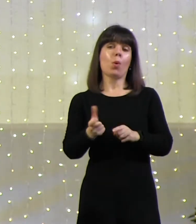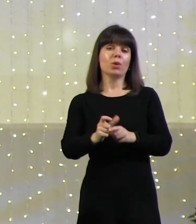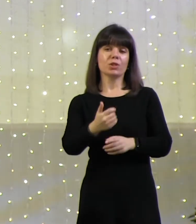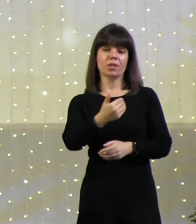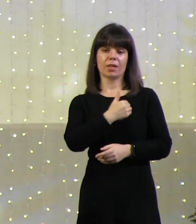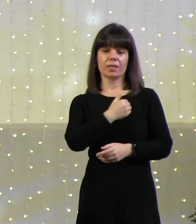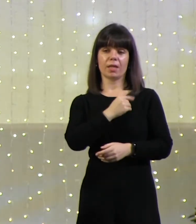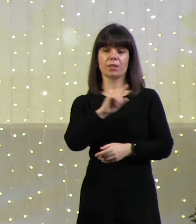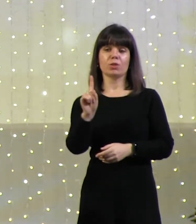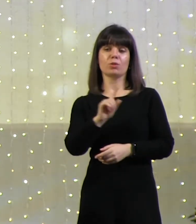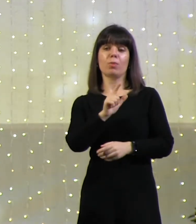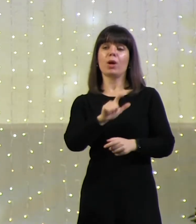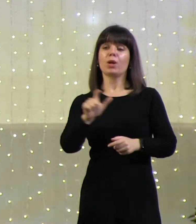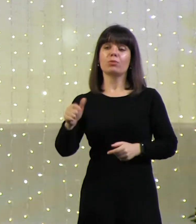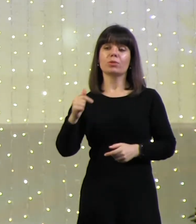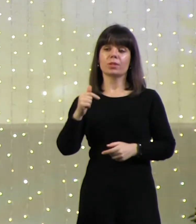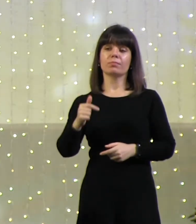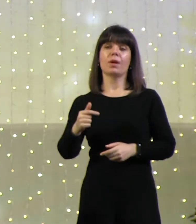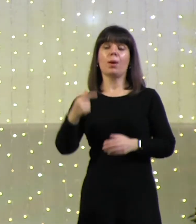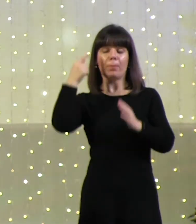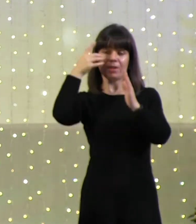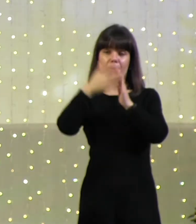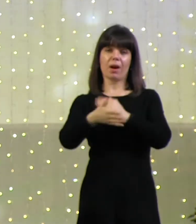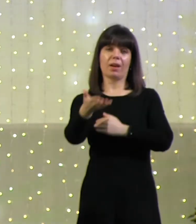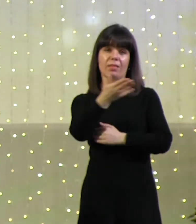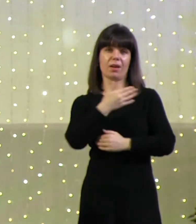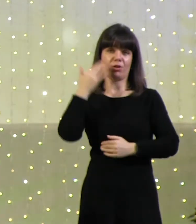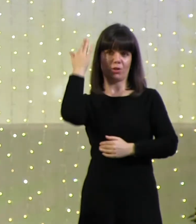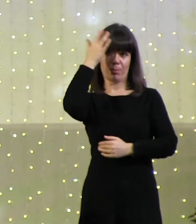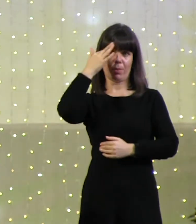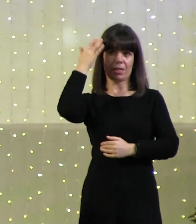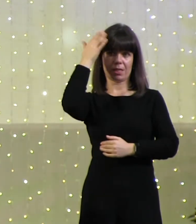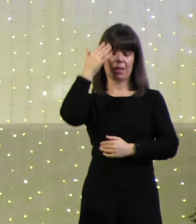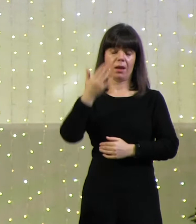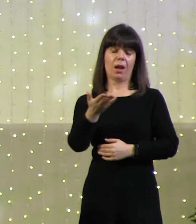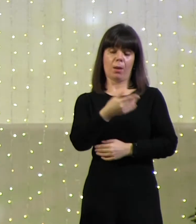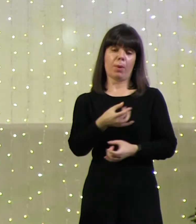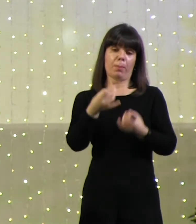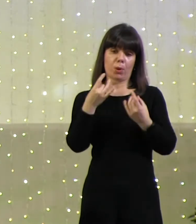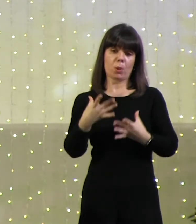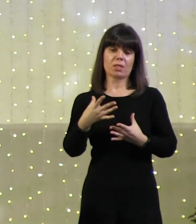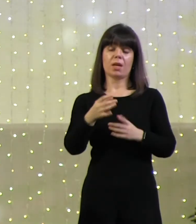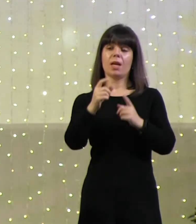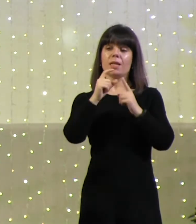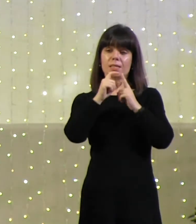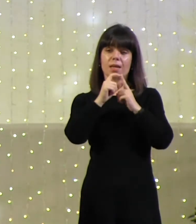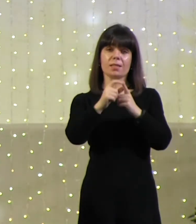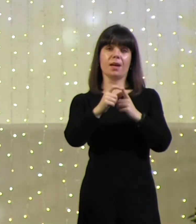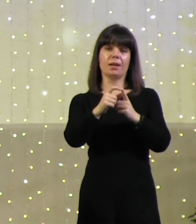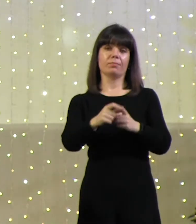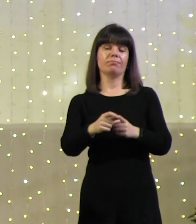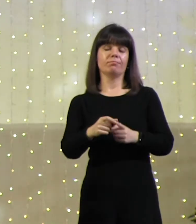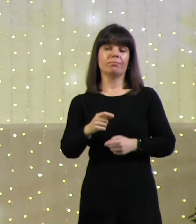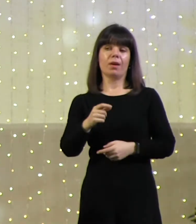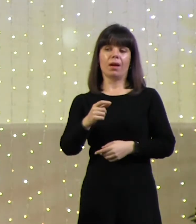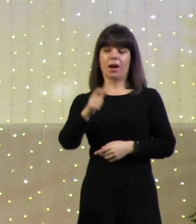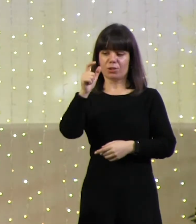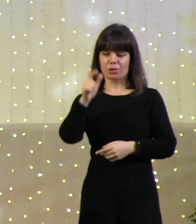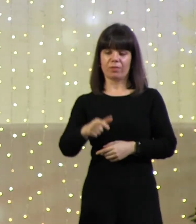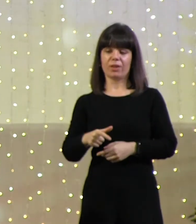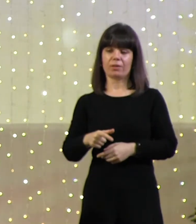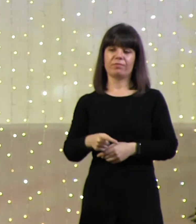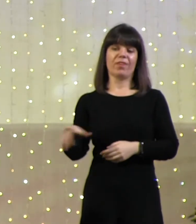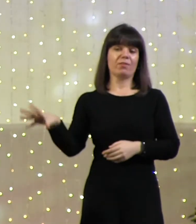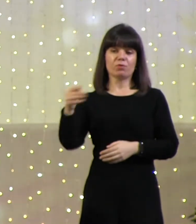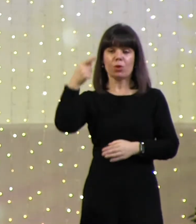читали наши мысли. Чтобы люди просто... Мы чуть-чуть сказали, а они много сделали. Мы мало